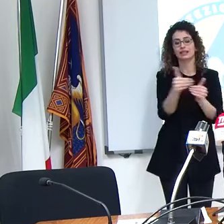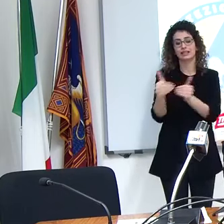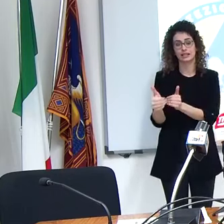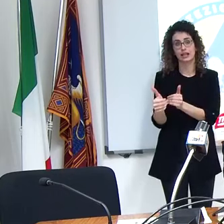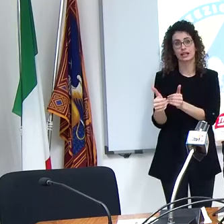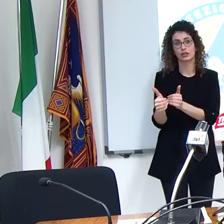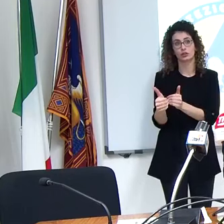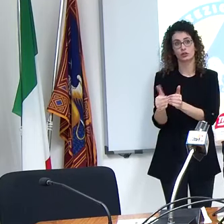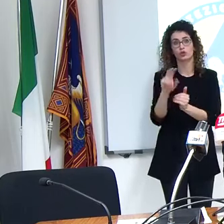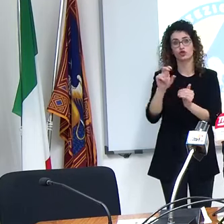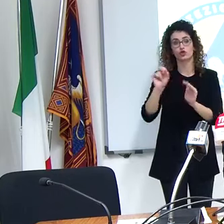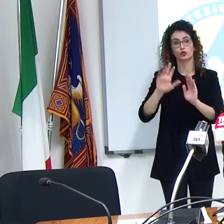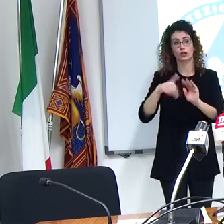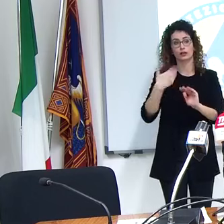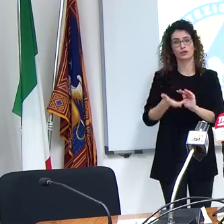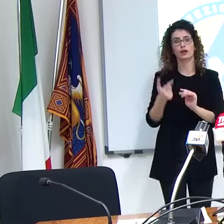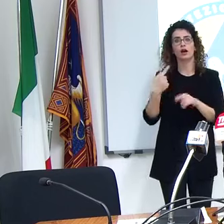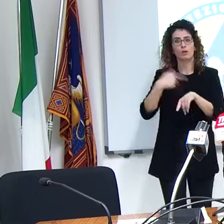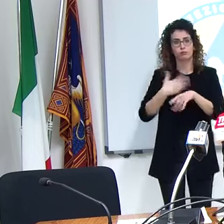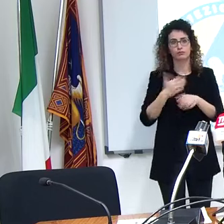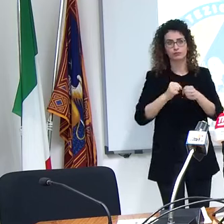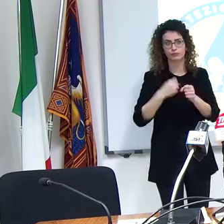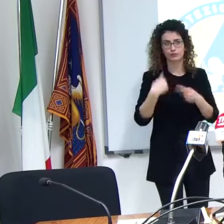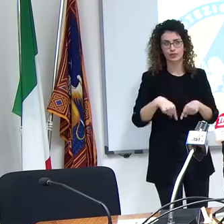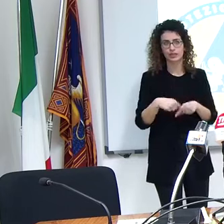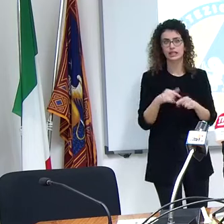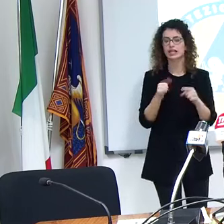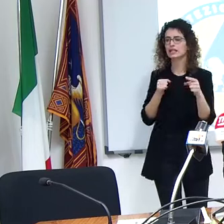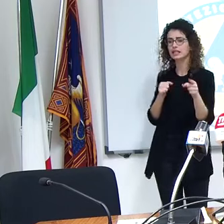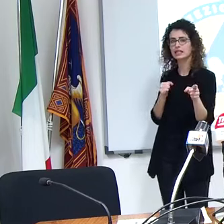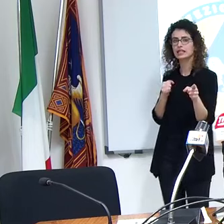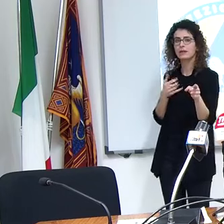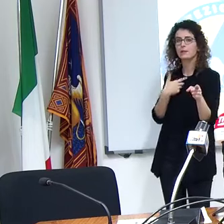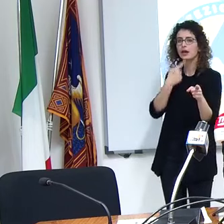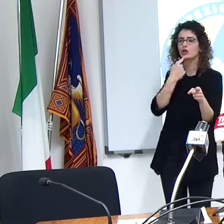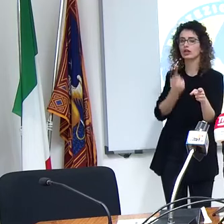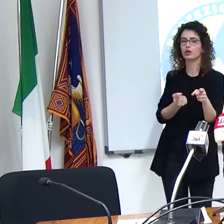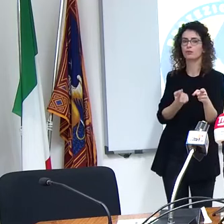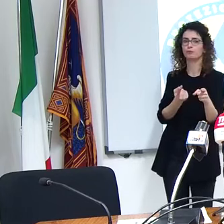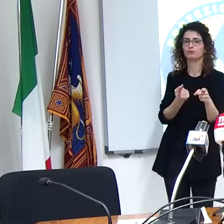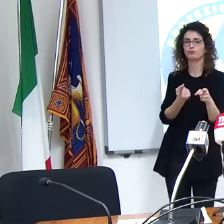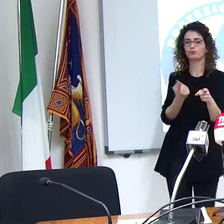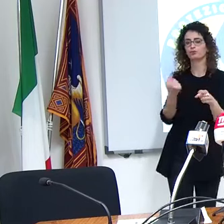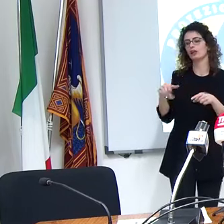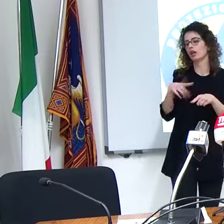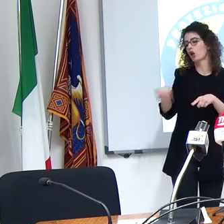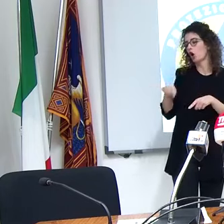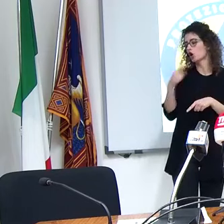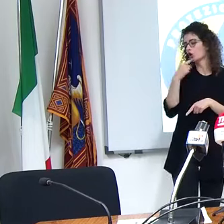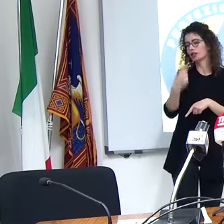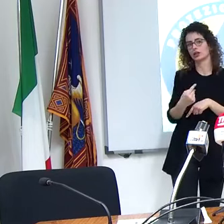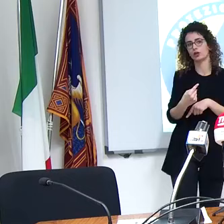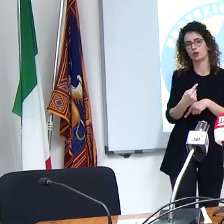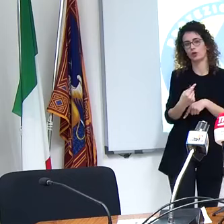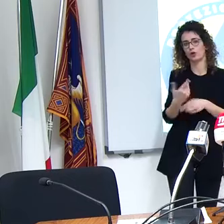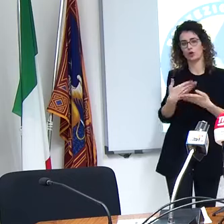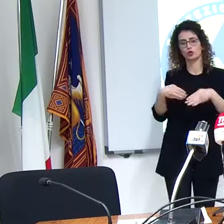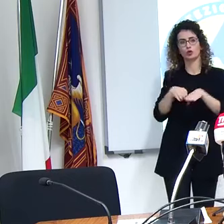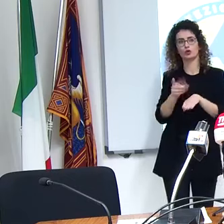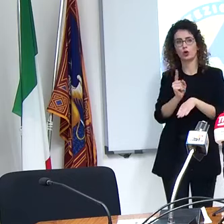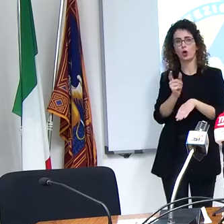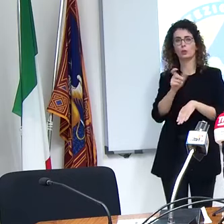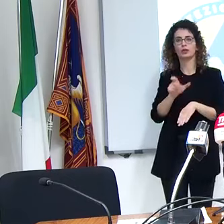infatti se tu ricordi ti ricordi che abbiamo provveduto a chiudere io sto dicendo loro dicono che non si doveva chiudere perché il dato è 201